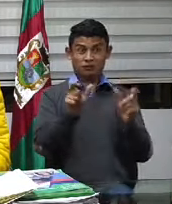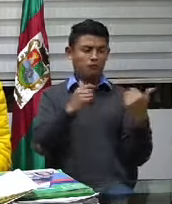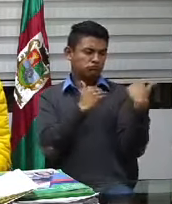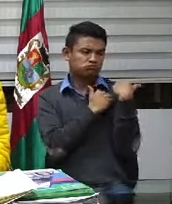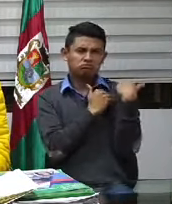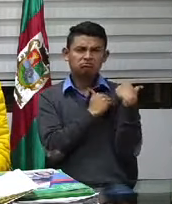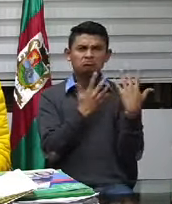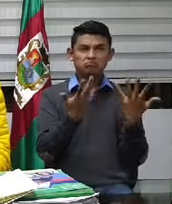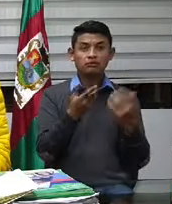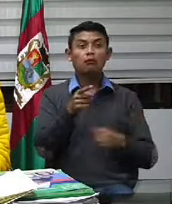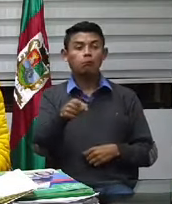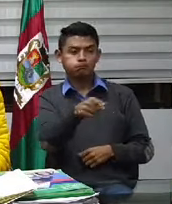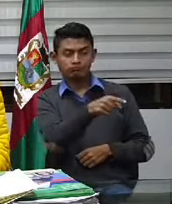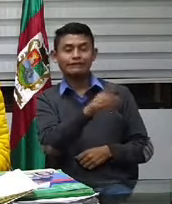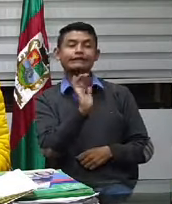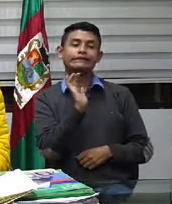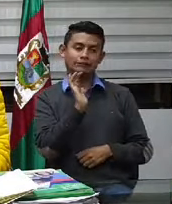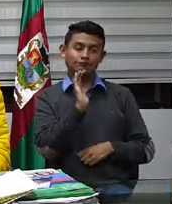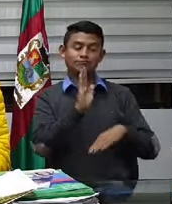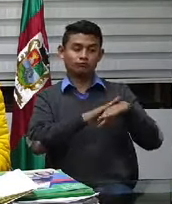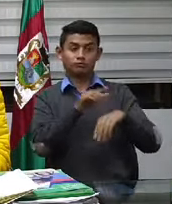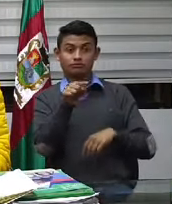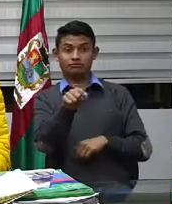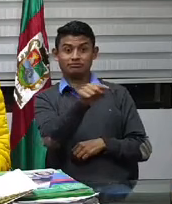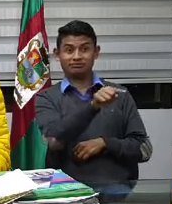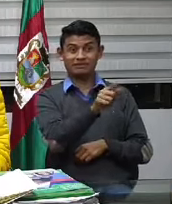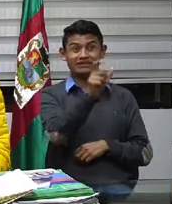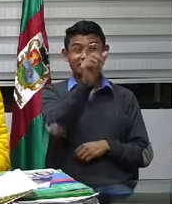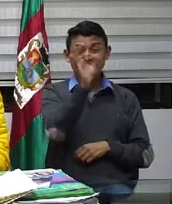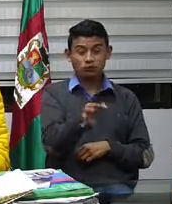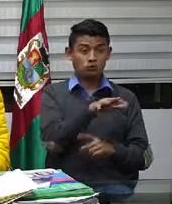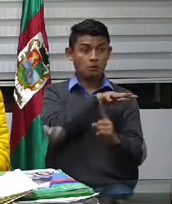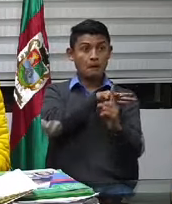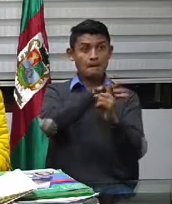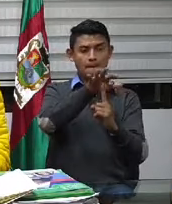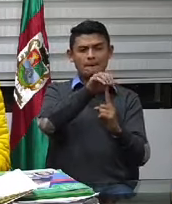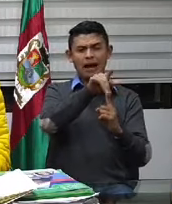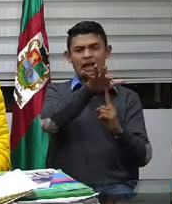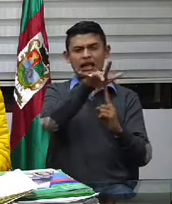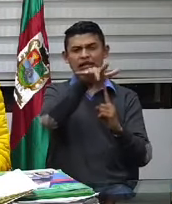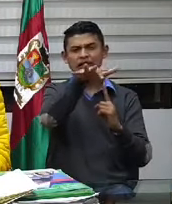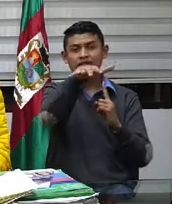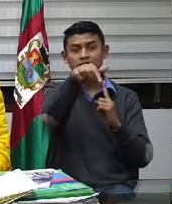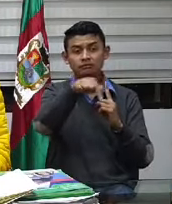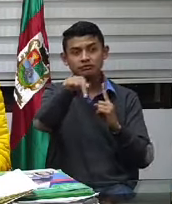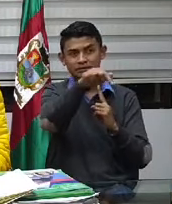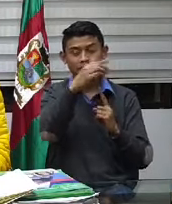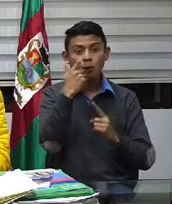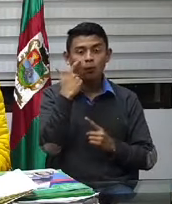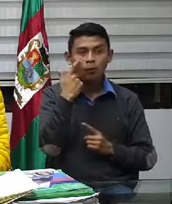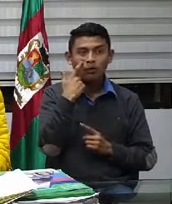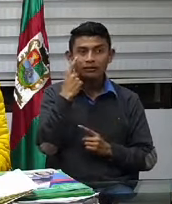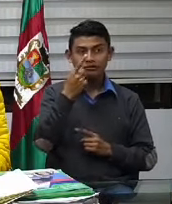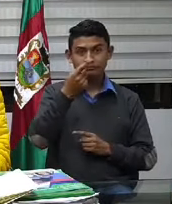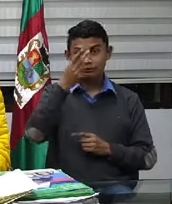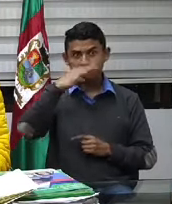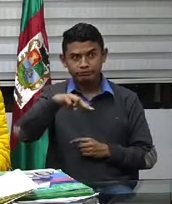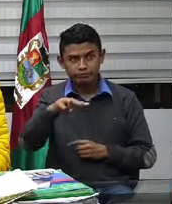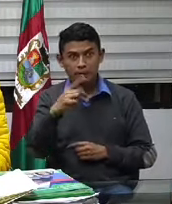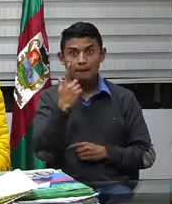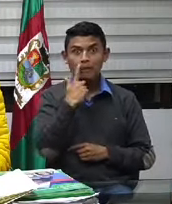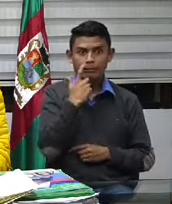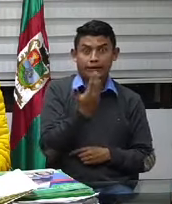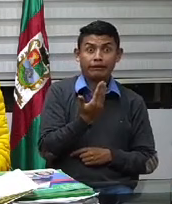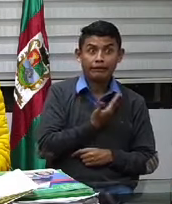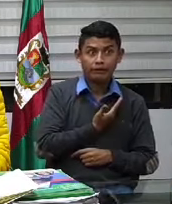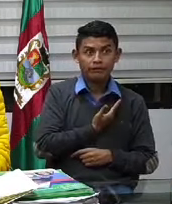Los irresponsables que son quienes nos van a matar. Y que van a matar también a sus hijos, a sus padres, a sus